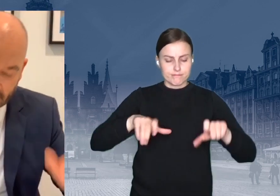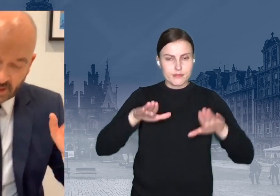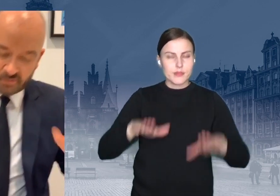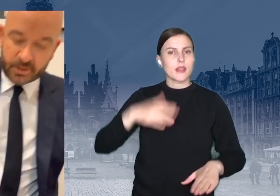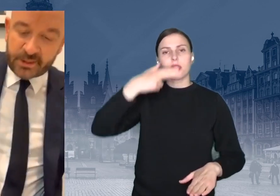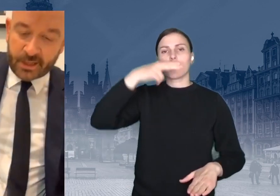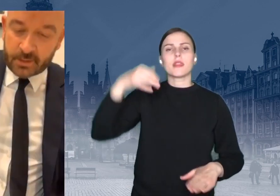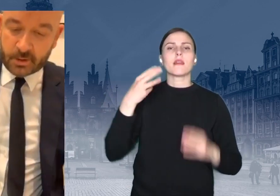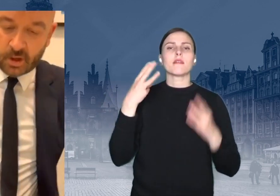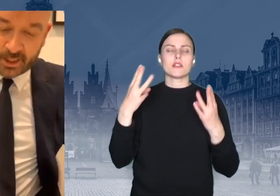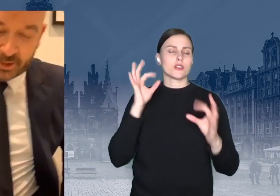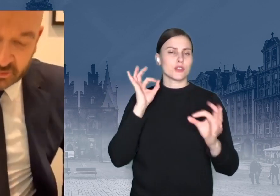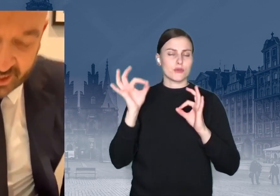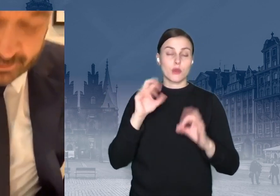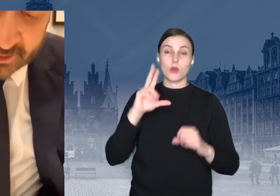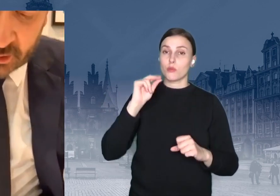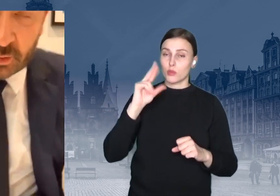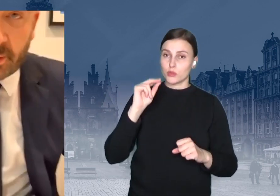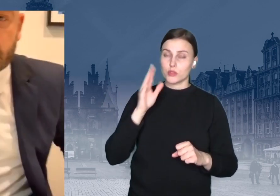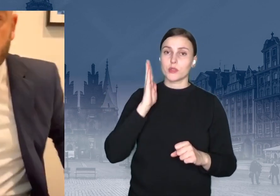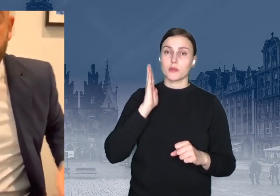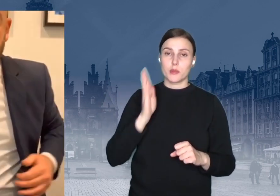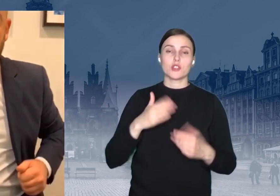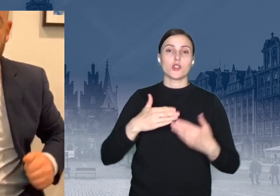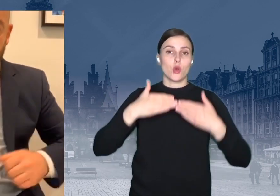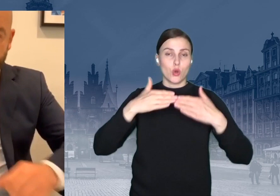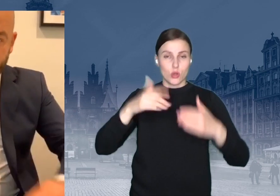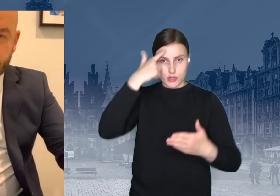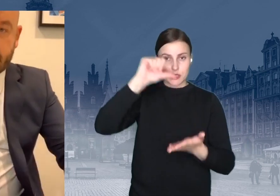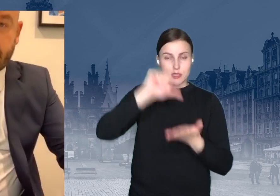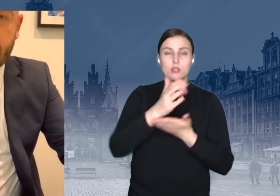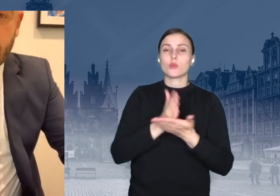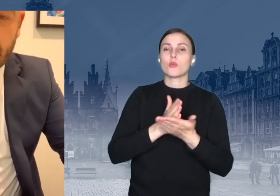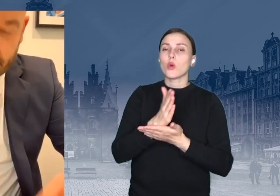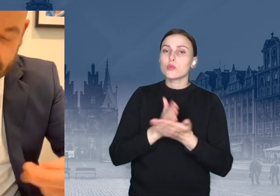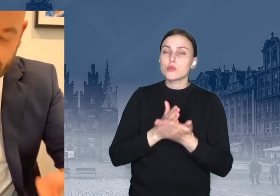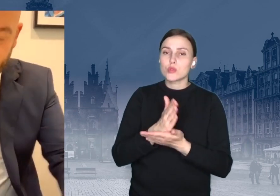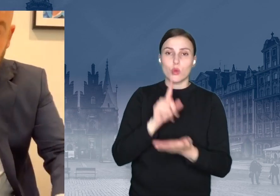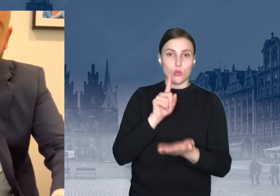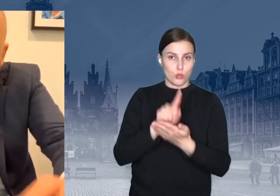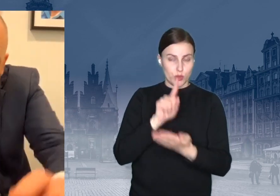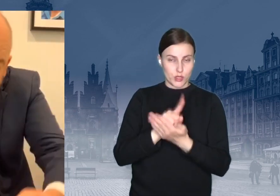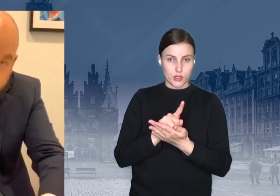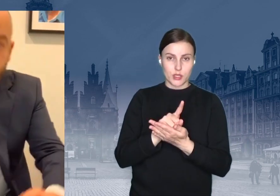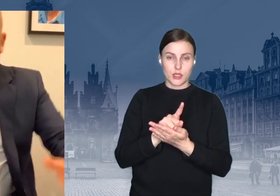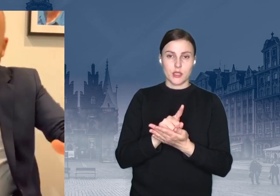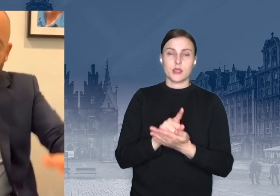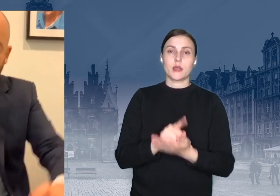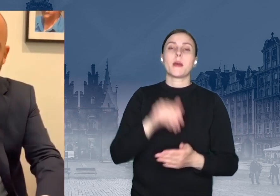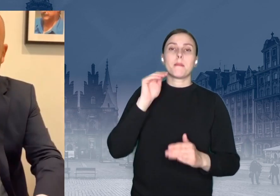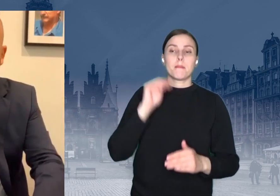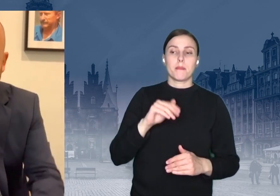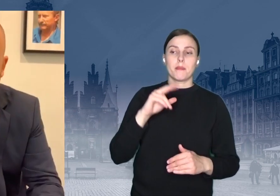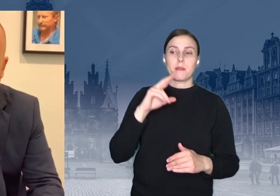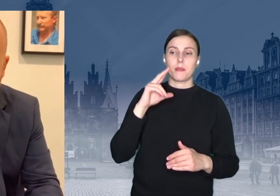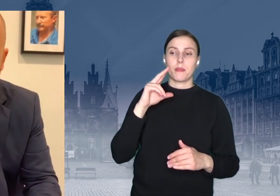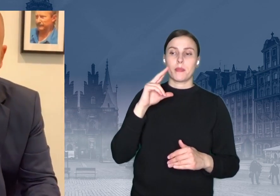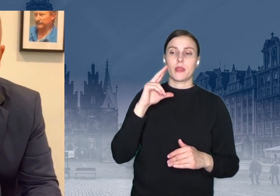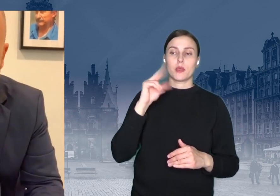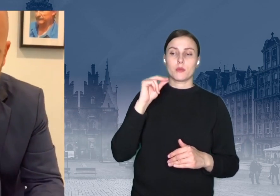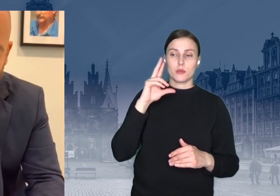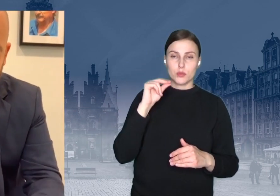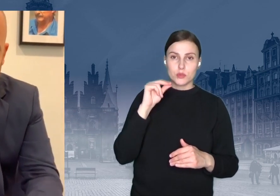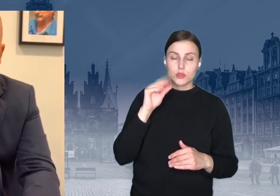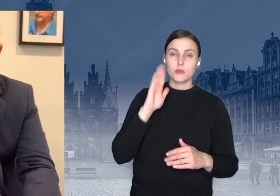informacjami. W poniedziałek, kochani, otwieramy Centrum Obsługi Podatnika. W poniedziałek, może wyżej jakoś się uda. W poniedziałek